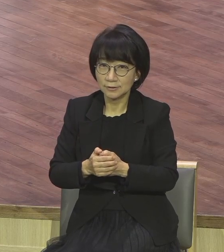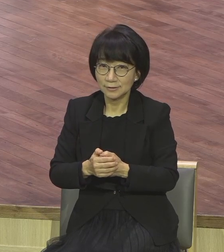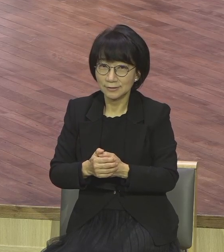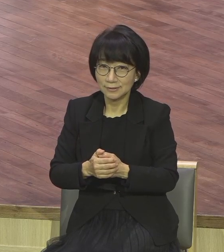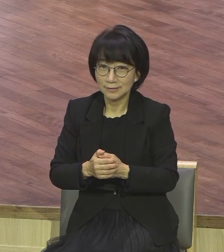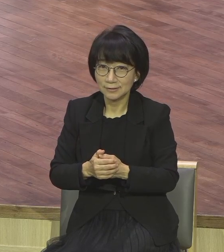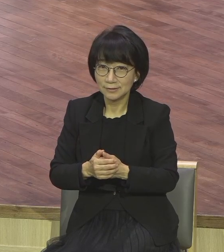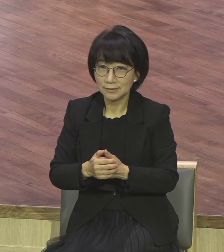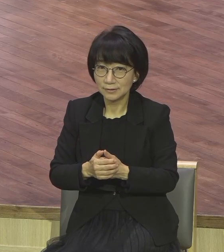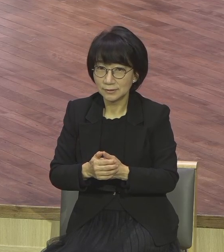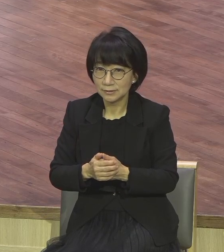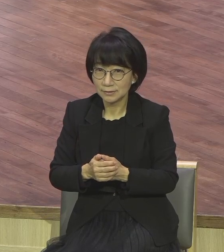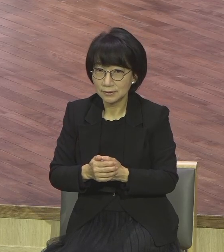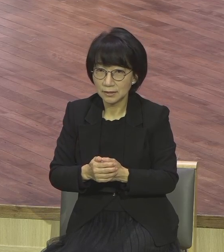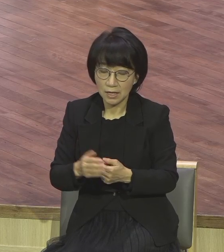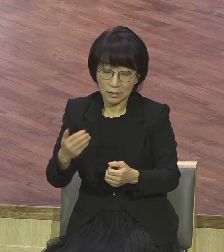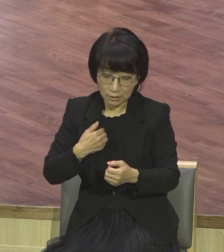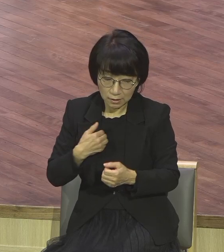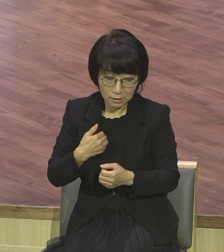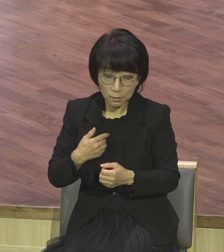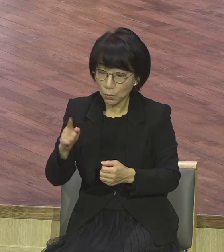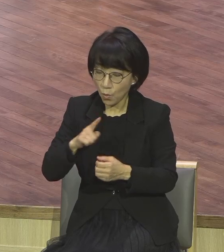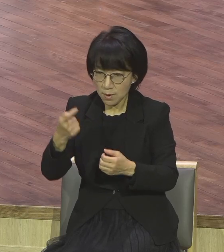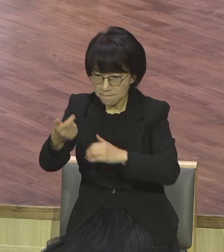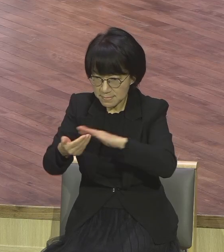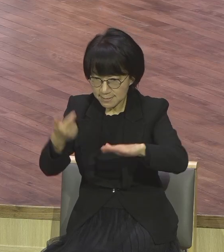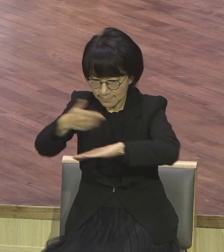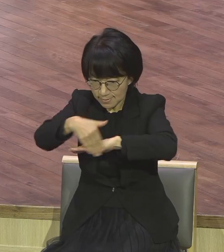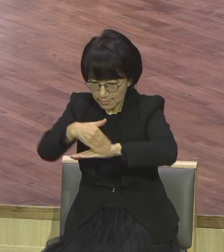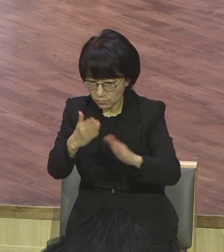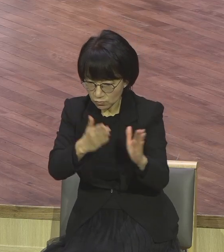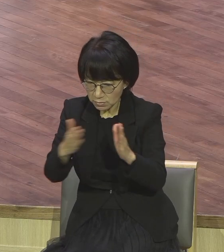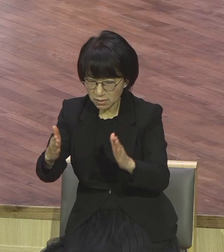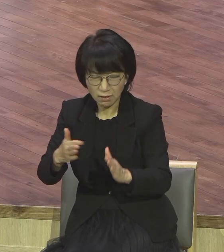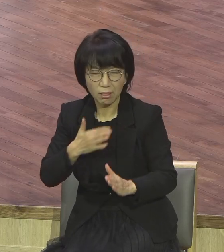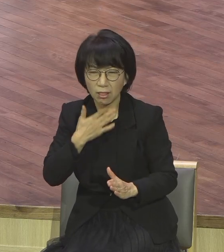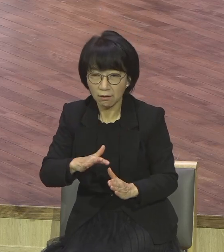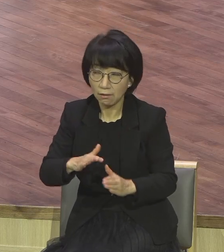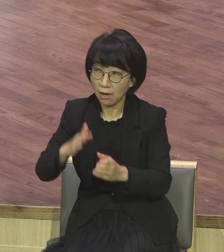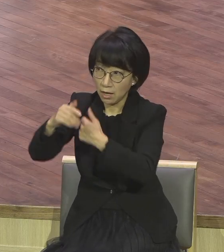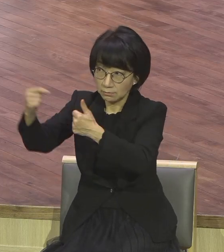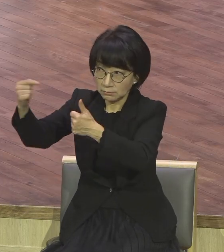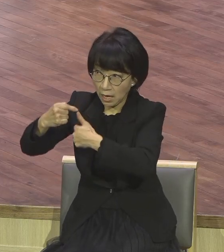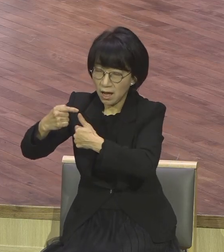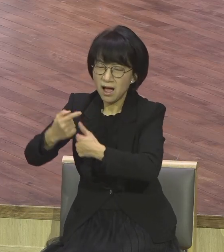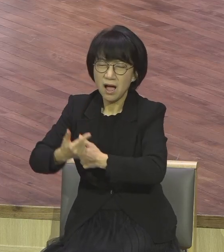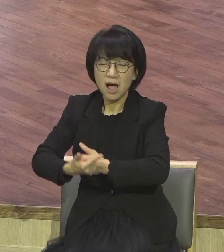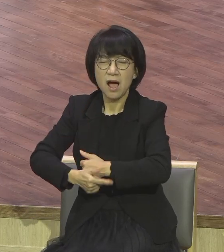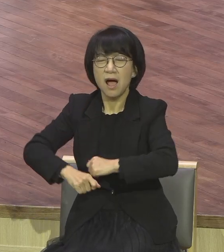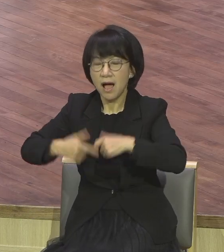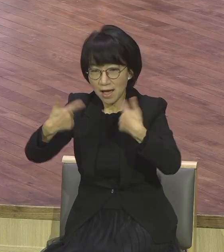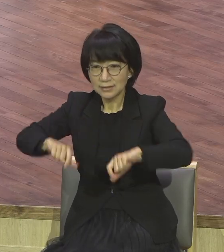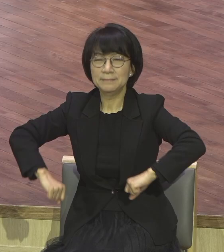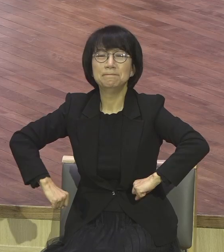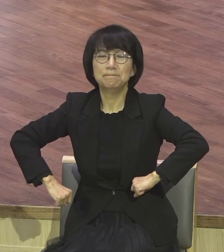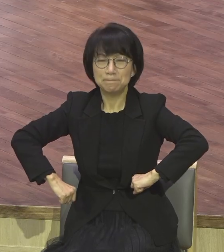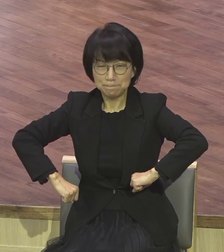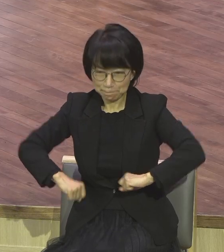아무것도 없어요 아무것도 믿없어요 그냥 믿음으로 가니까 하나님 하게 하시더라